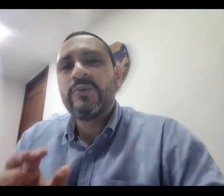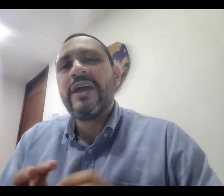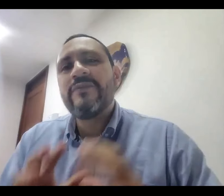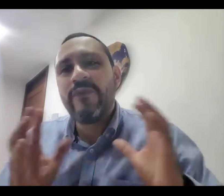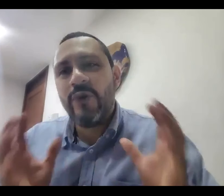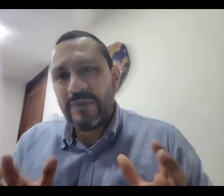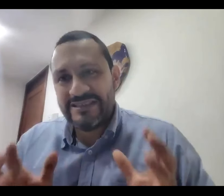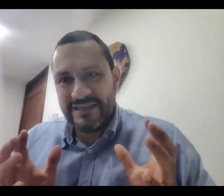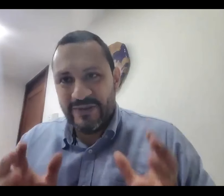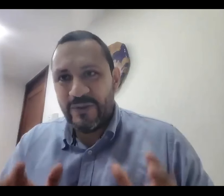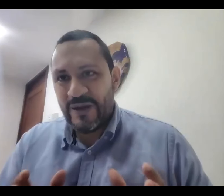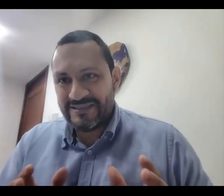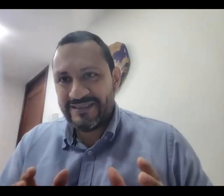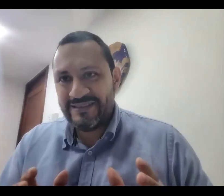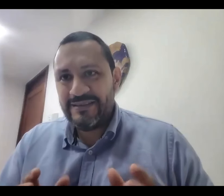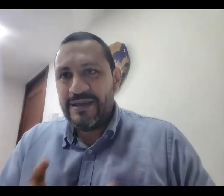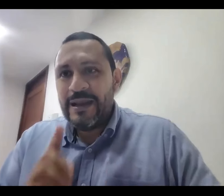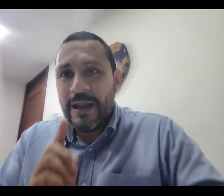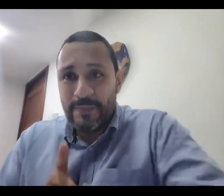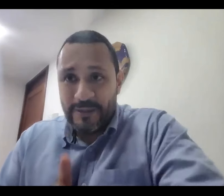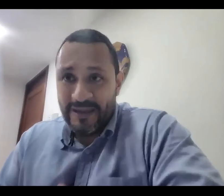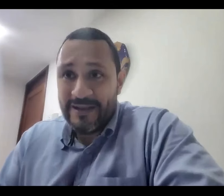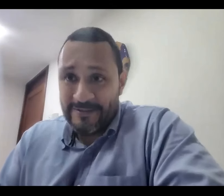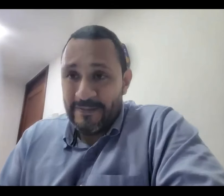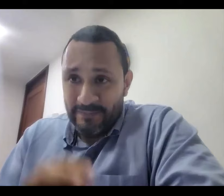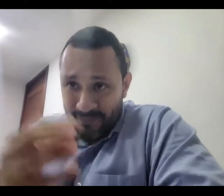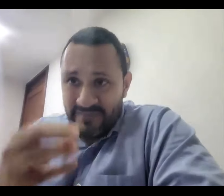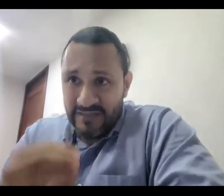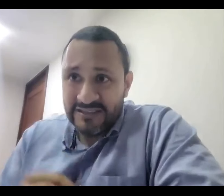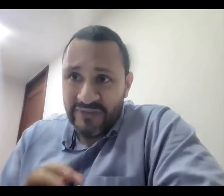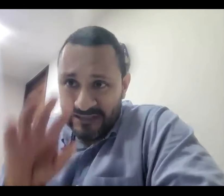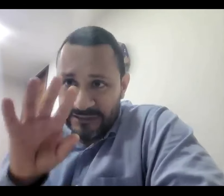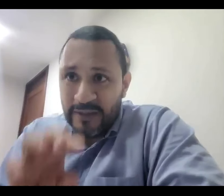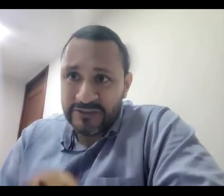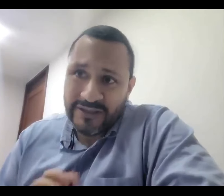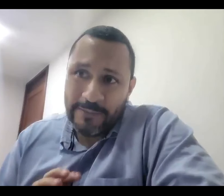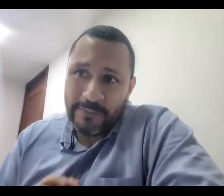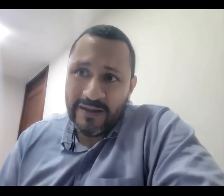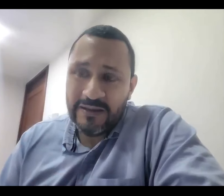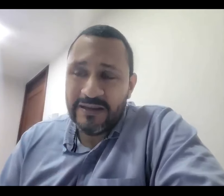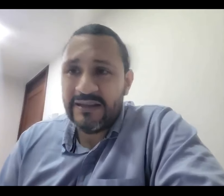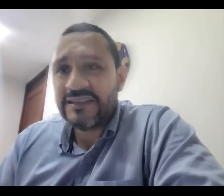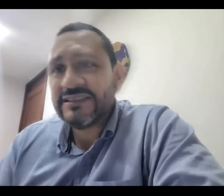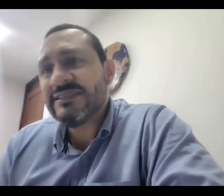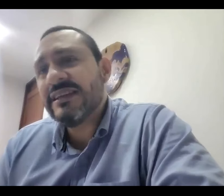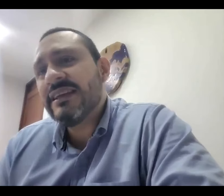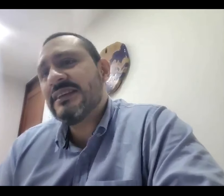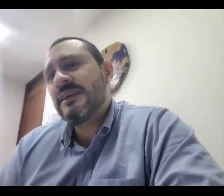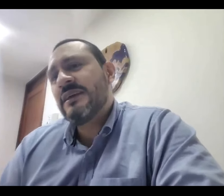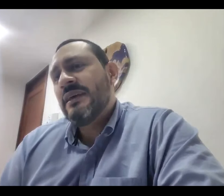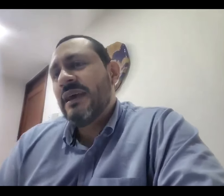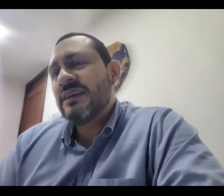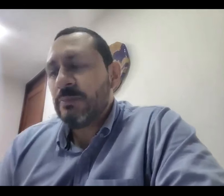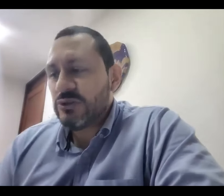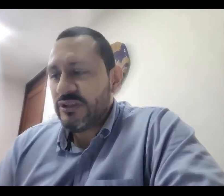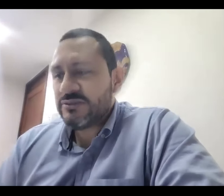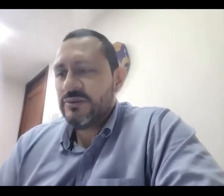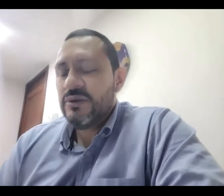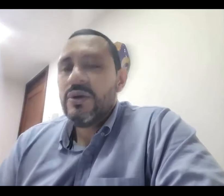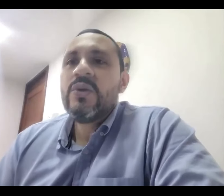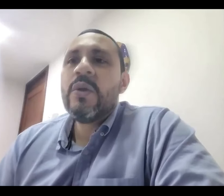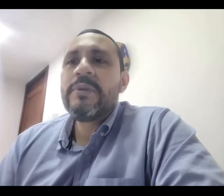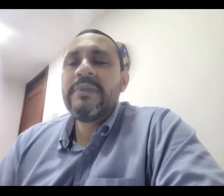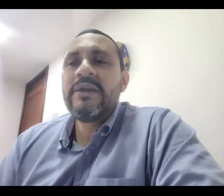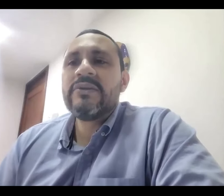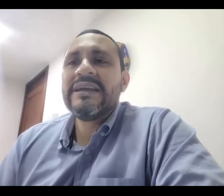tiene unas formas de evaluarse la primera los diferentes pasos que hay para hacer ese ese proceso